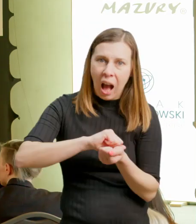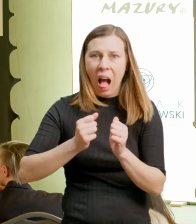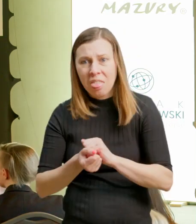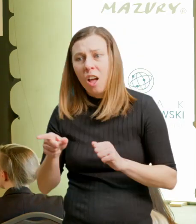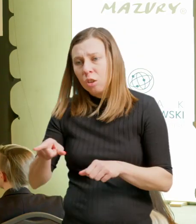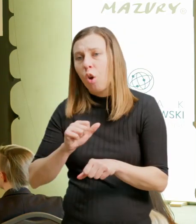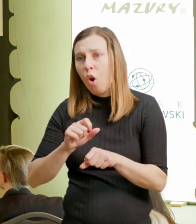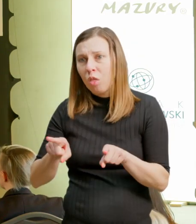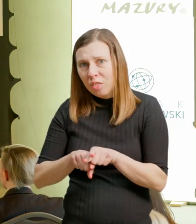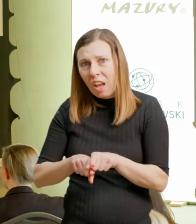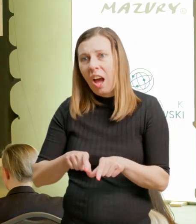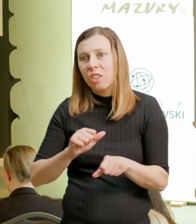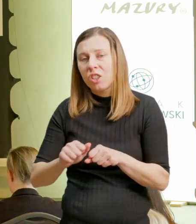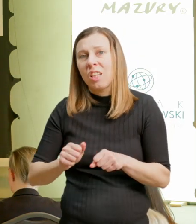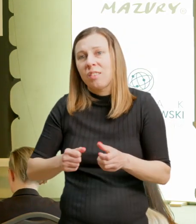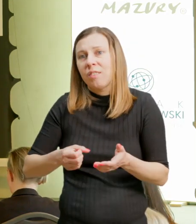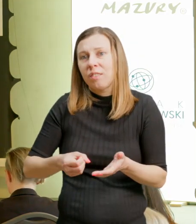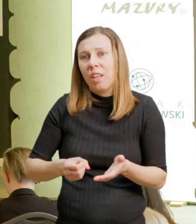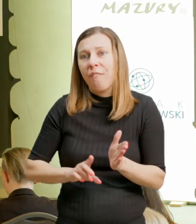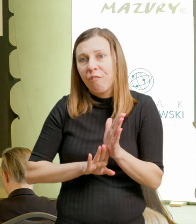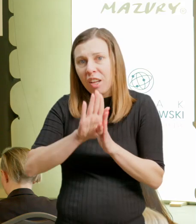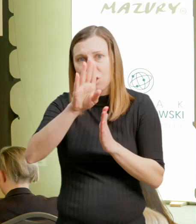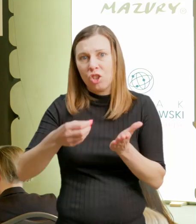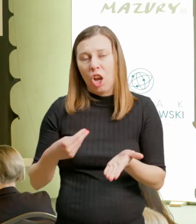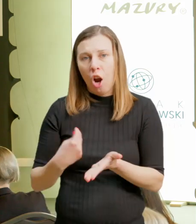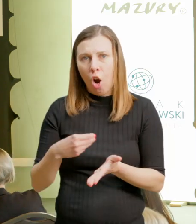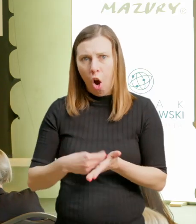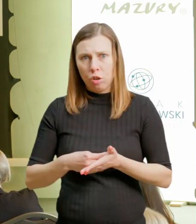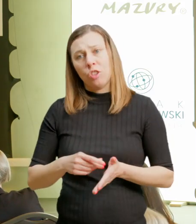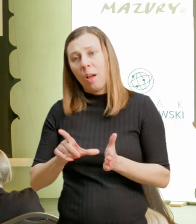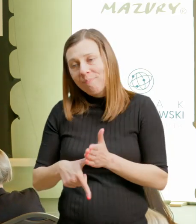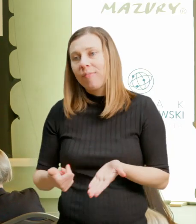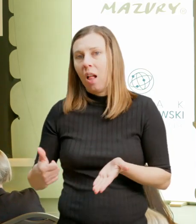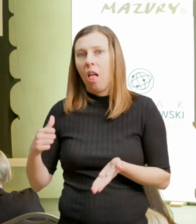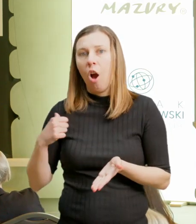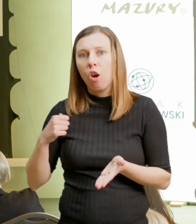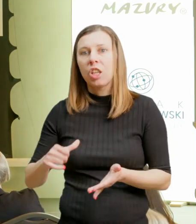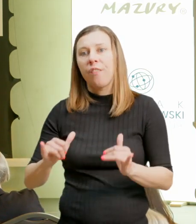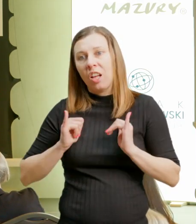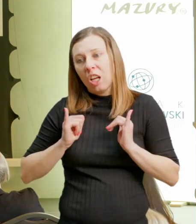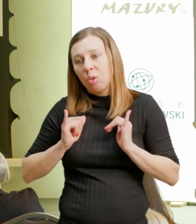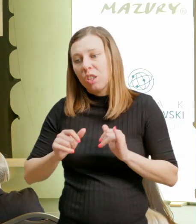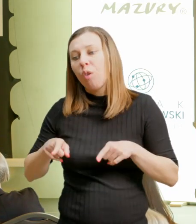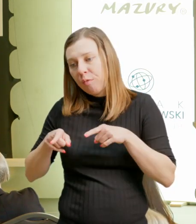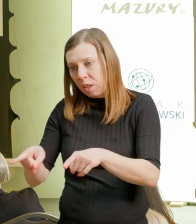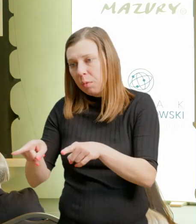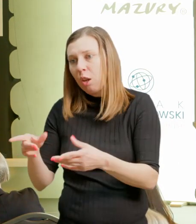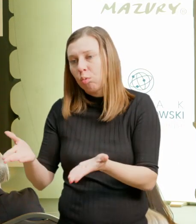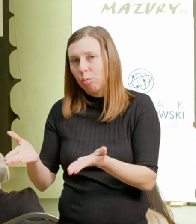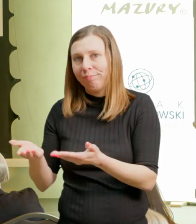oczekiwania turystów w tym kierunku właśnie zmierzają. W końcu wyjazd wielopokoleniowy, proszę Państwa.